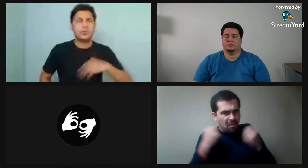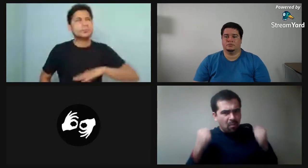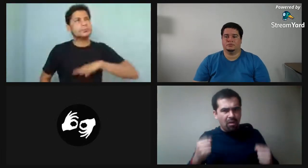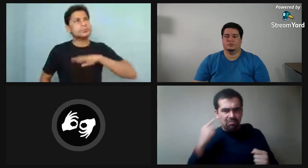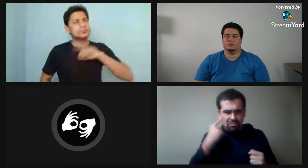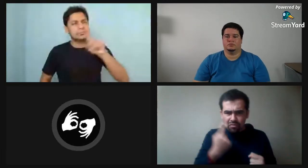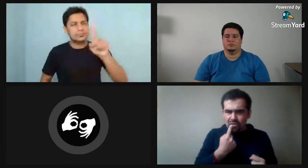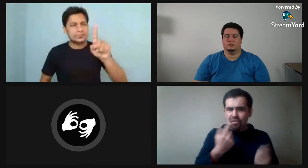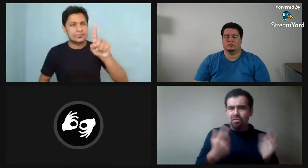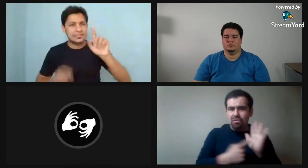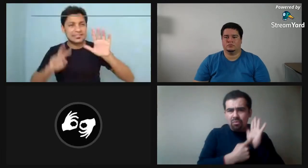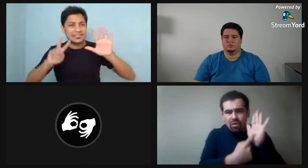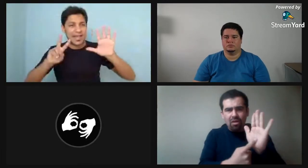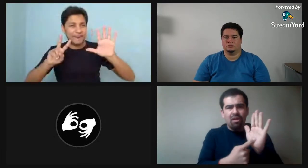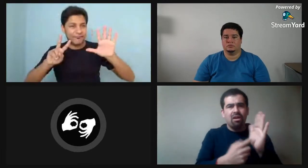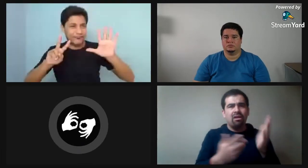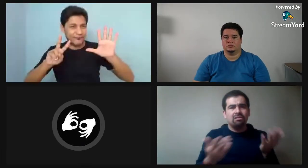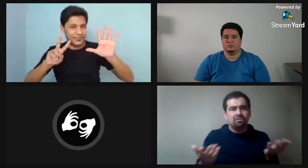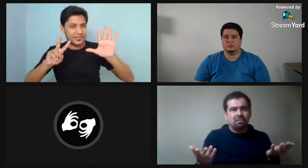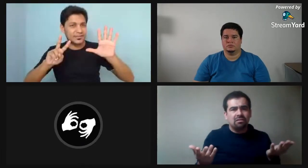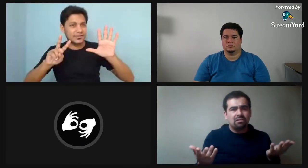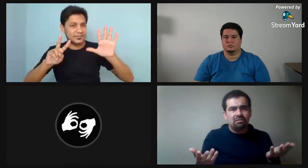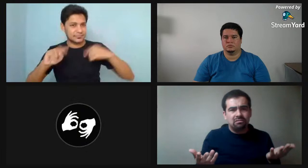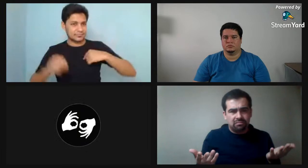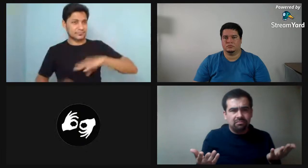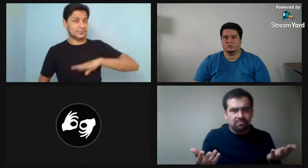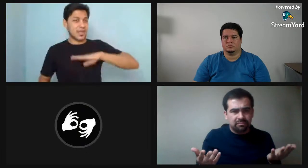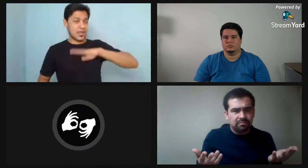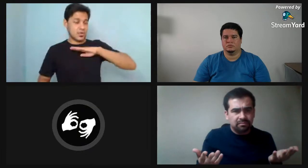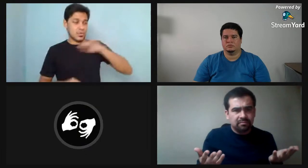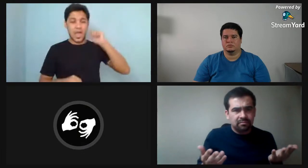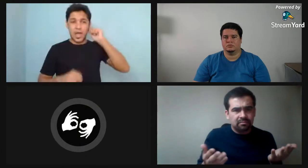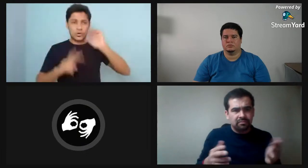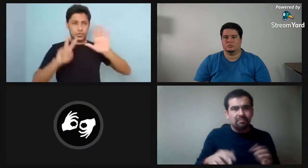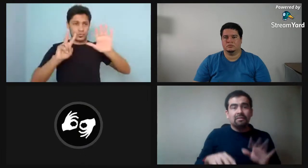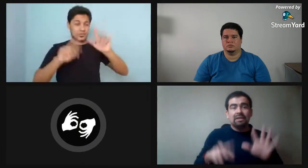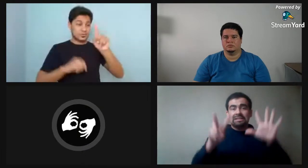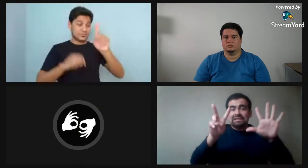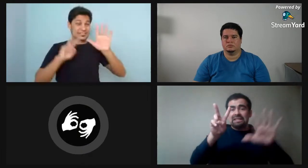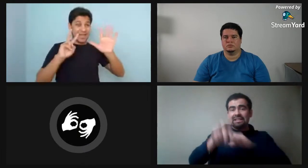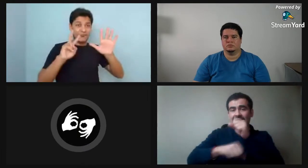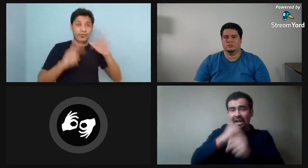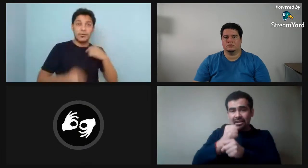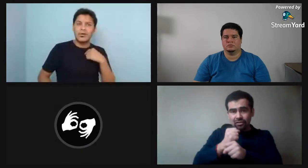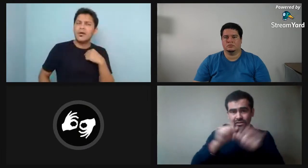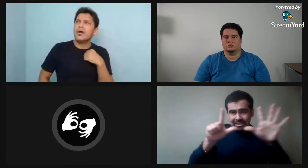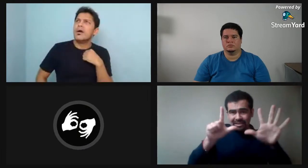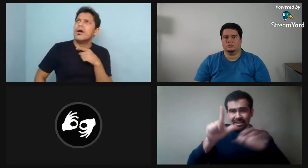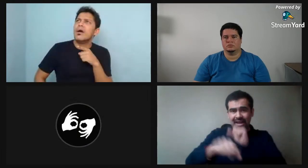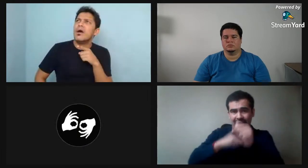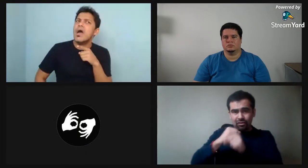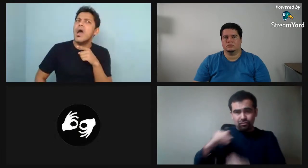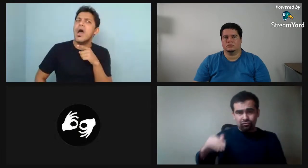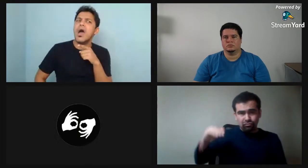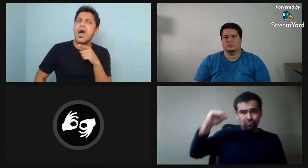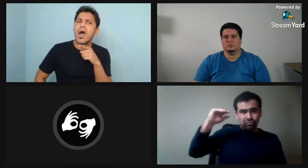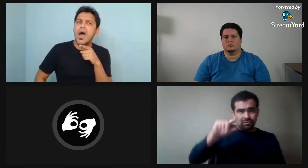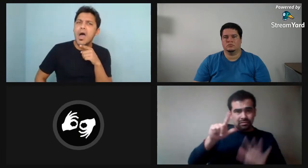Y me di cuenta que yo podía trabajar, que yo podía estudiar, que yo me tenía que mostrar siendo sorda. A los siete